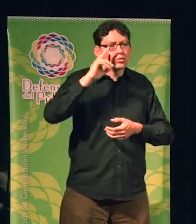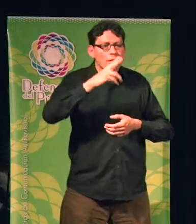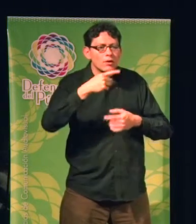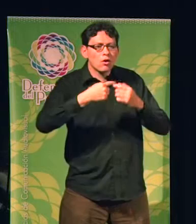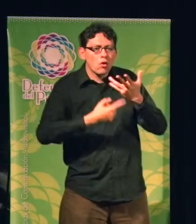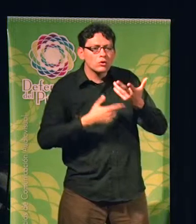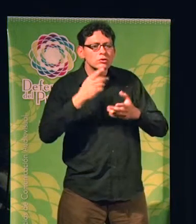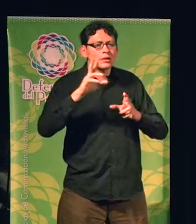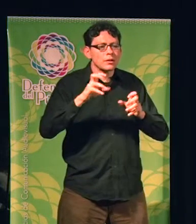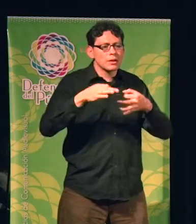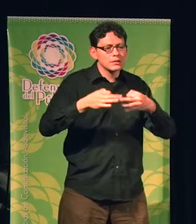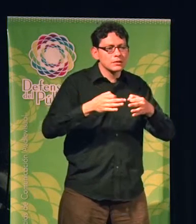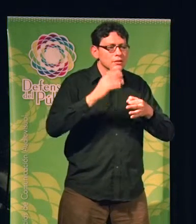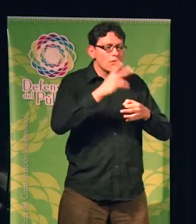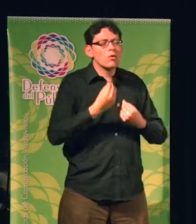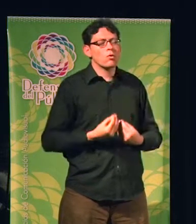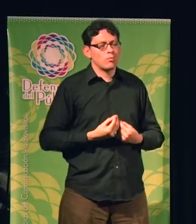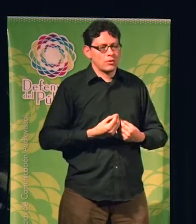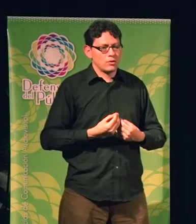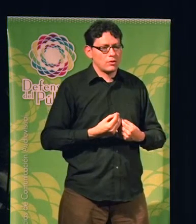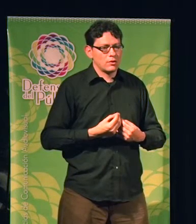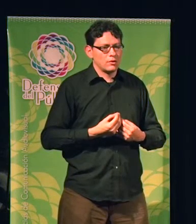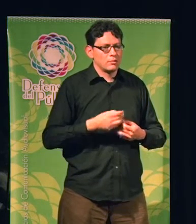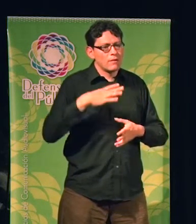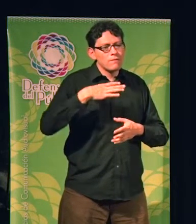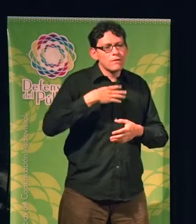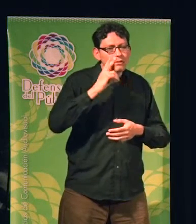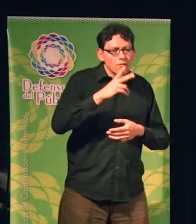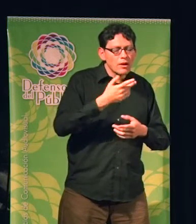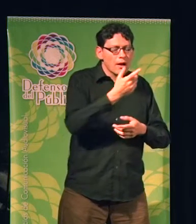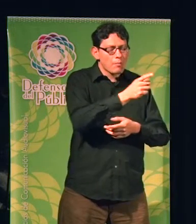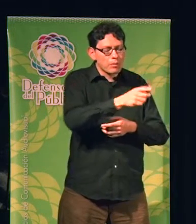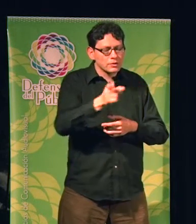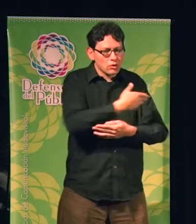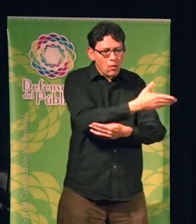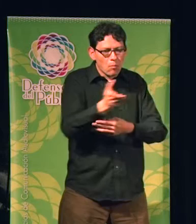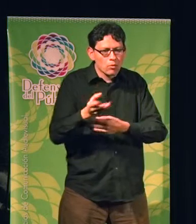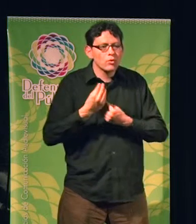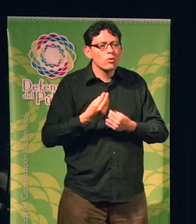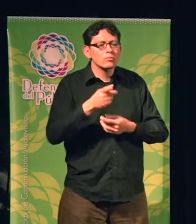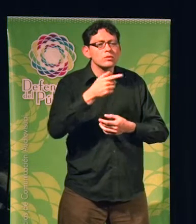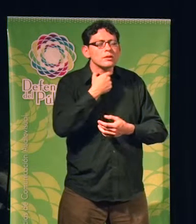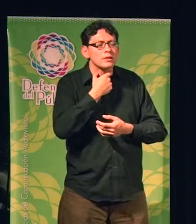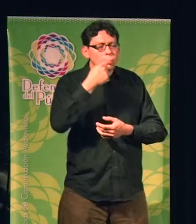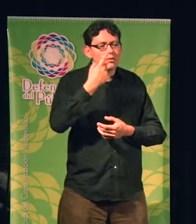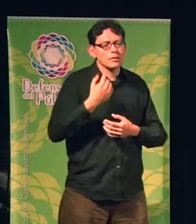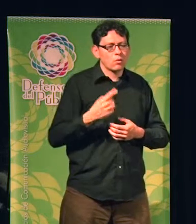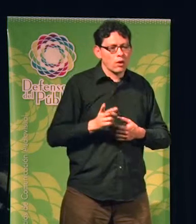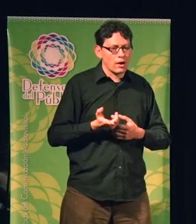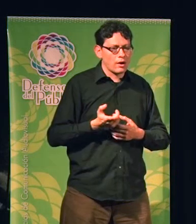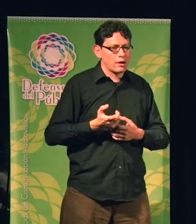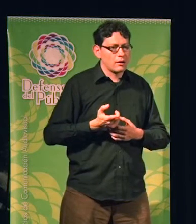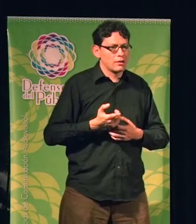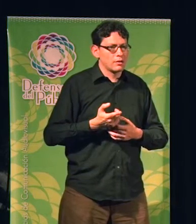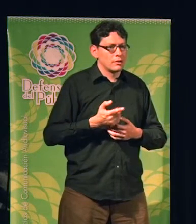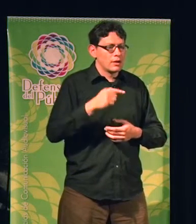que pasar a esta segunda etapa que es escuchar al público. Ahora le estamos dando al público las noticias sobre